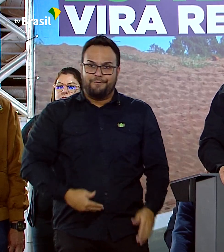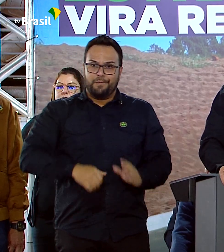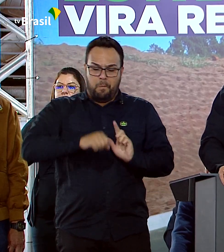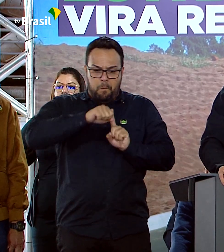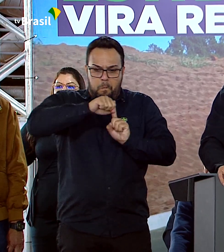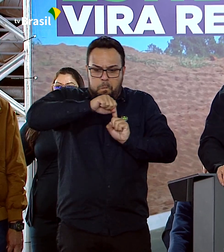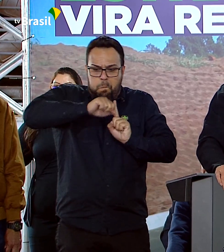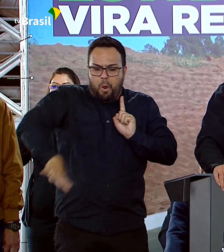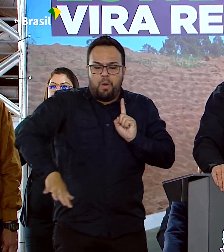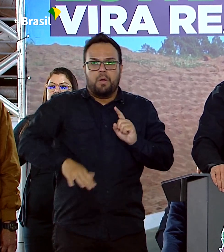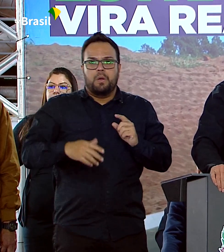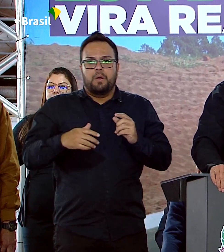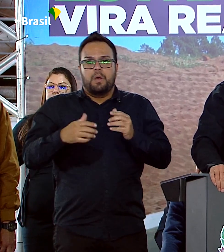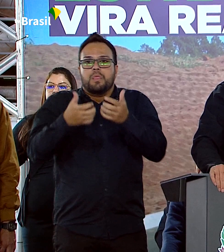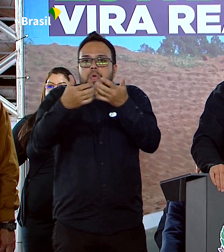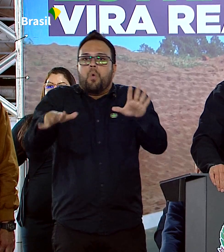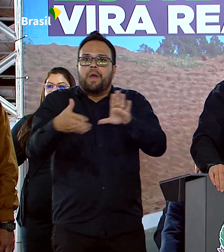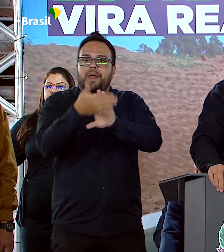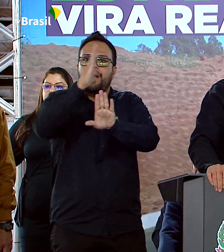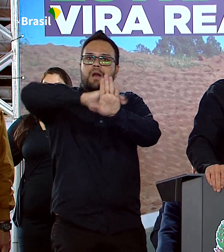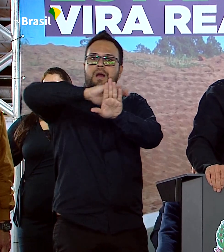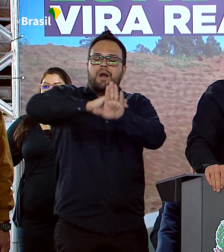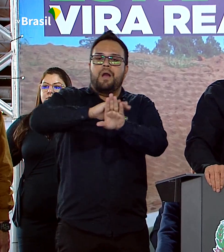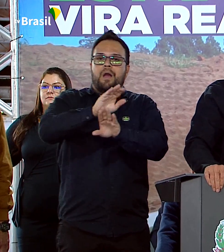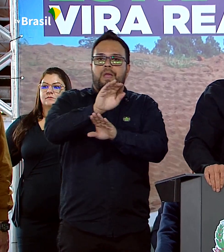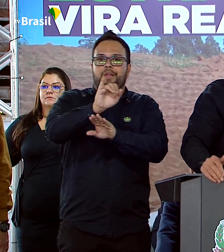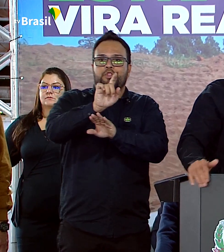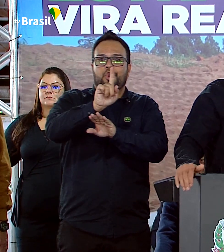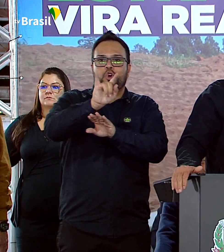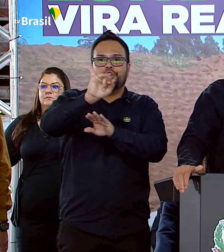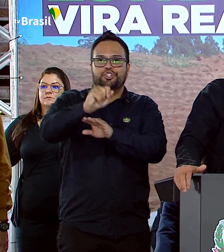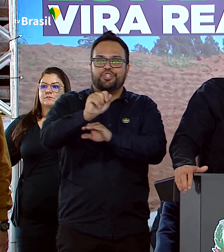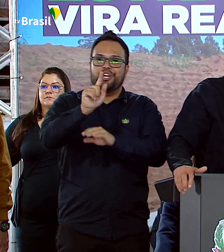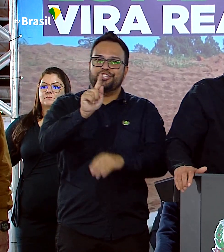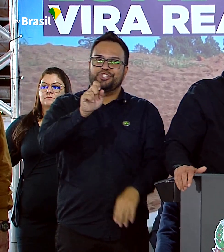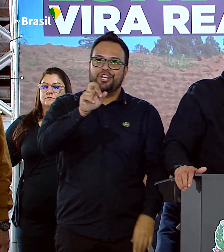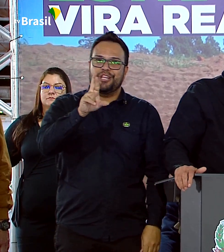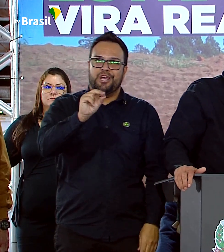ideologia de gênero para os nossos filhos.